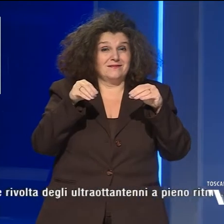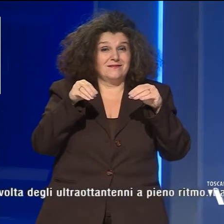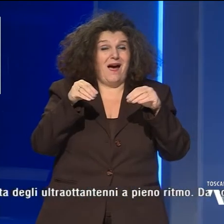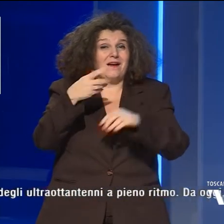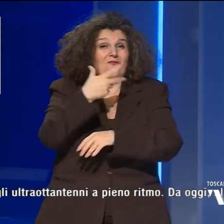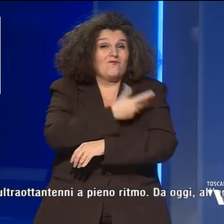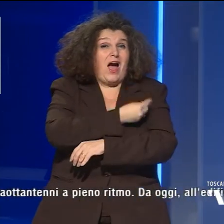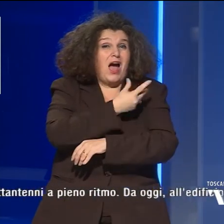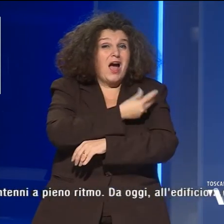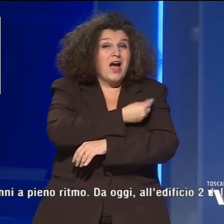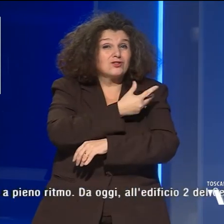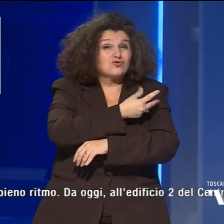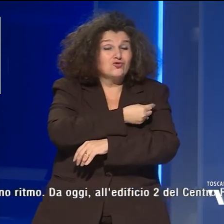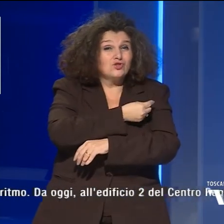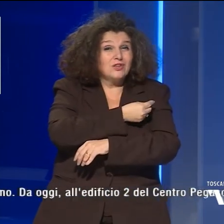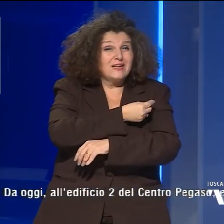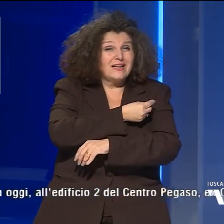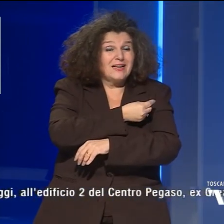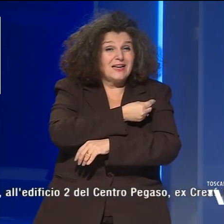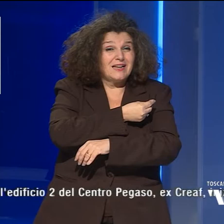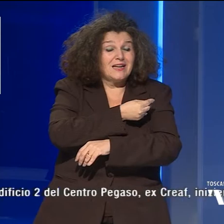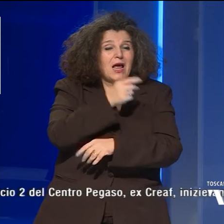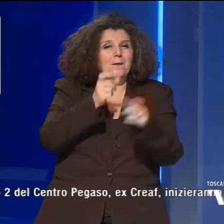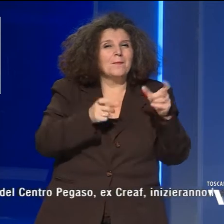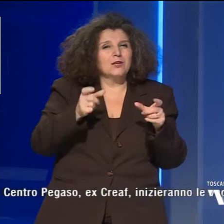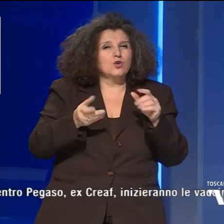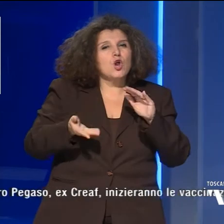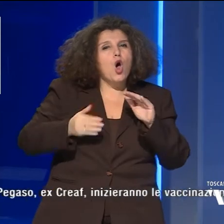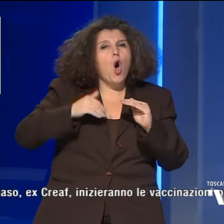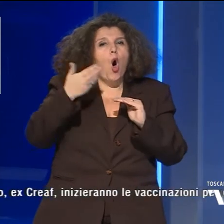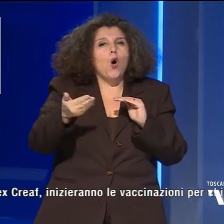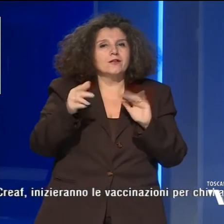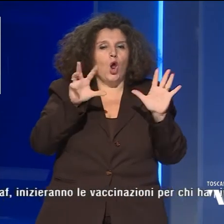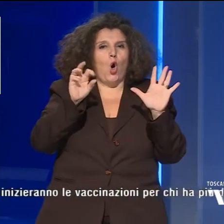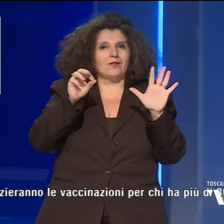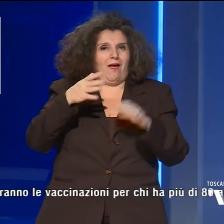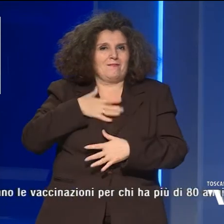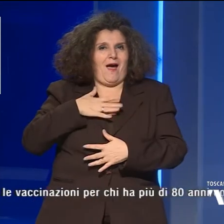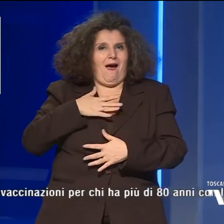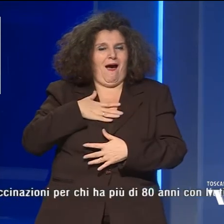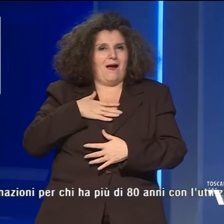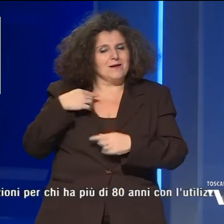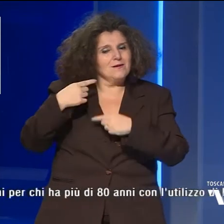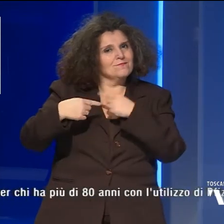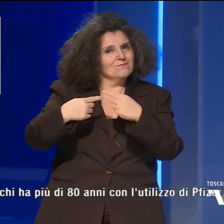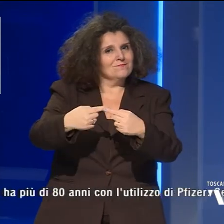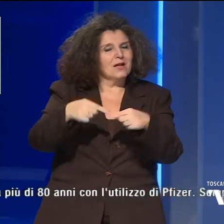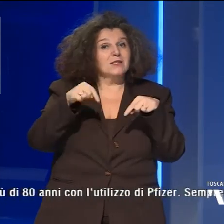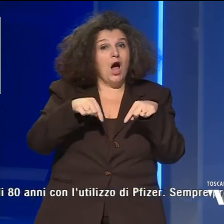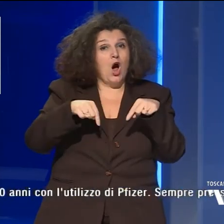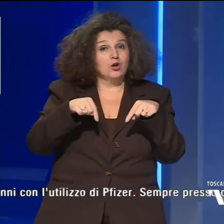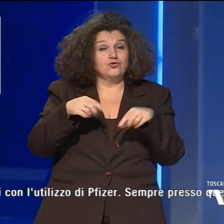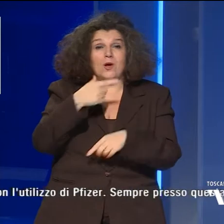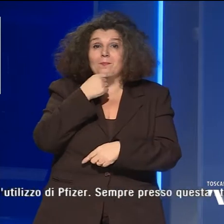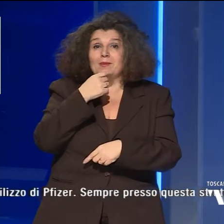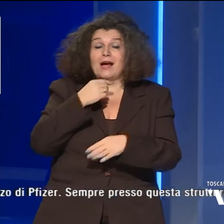vaccinale rivolta agli ultraottantenni a piano ritmo. Da oggi a Prato,